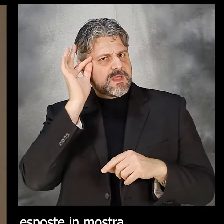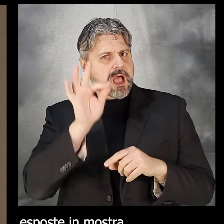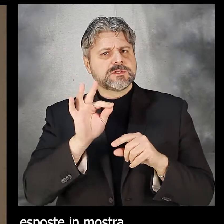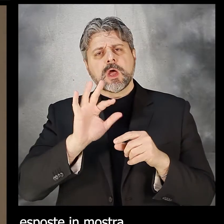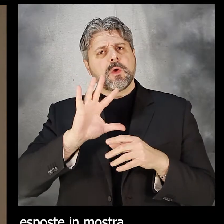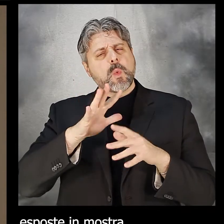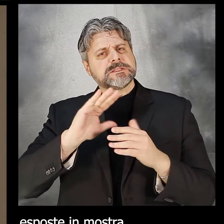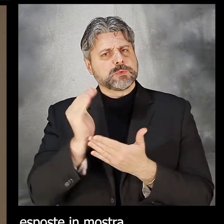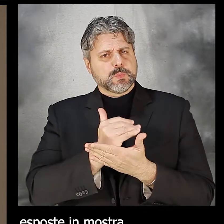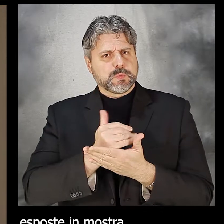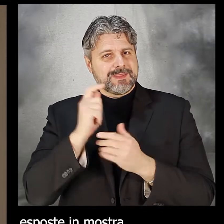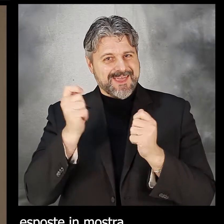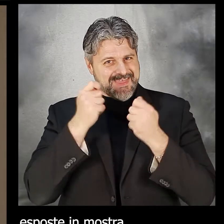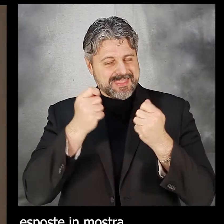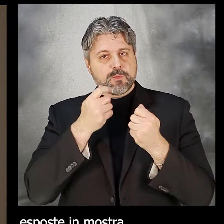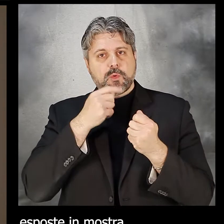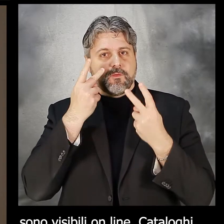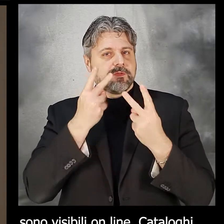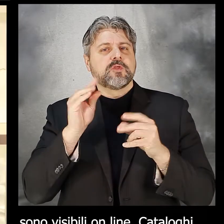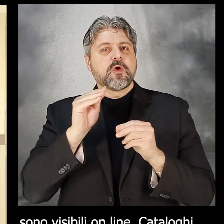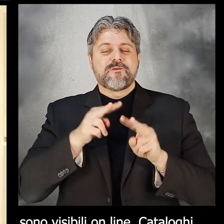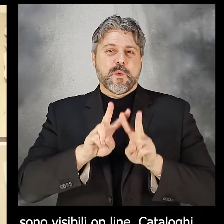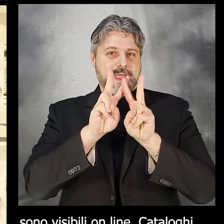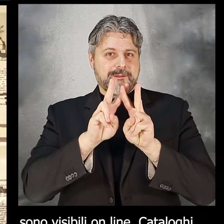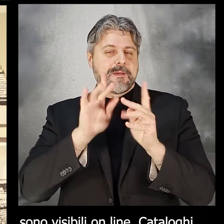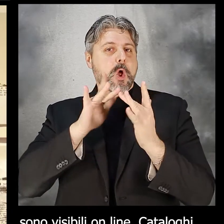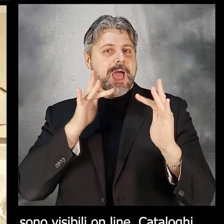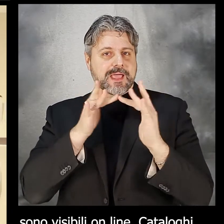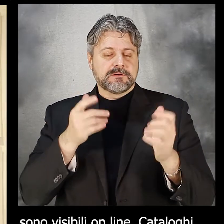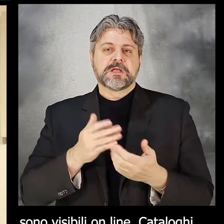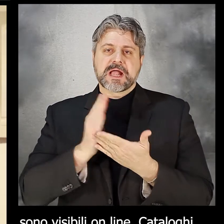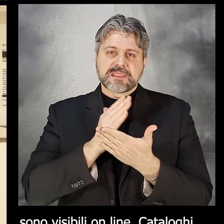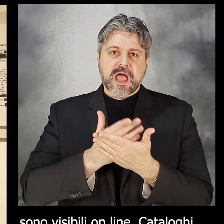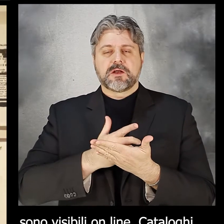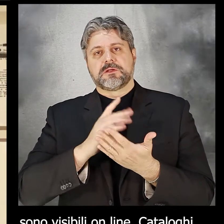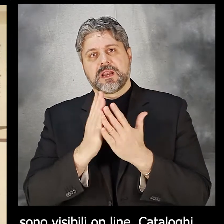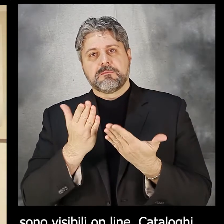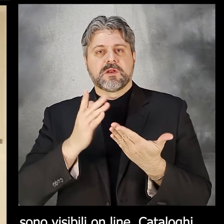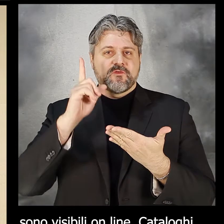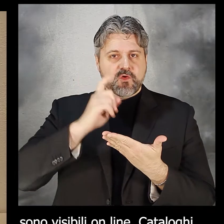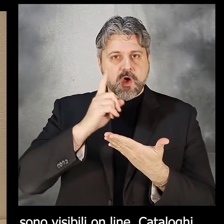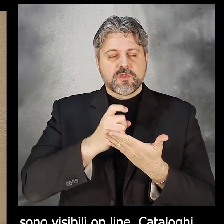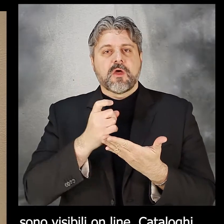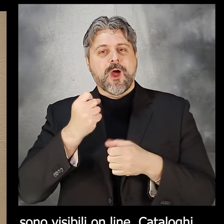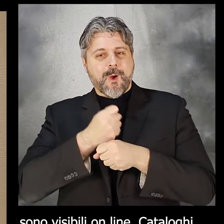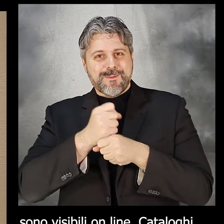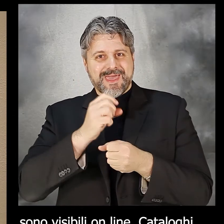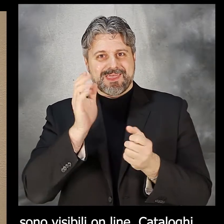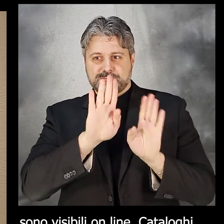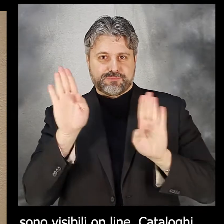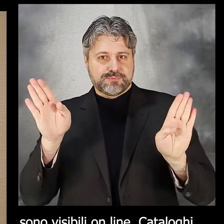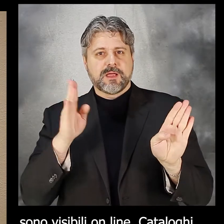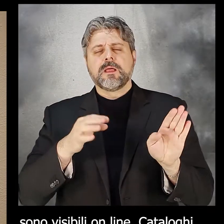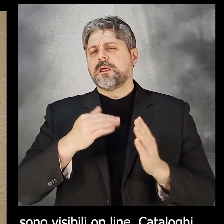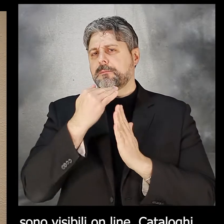modo più efficace possibile, quasi tutti gli eventi sono visibili online. Cataloghi, video, foto, delle opere e le